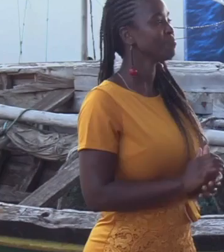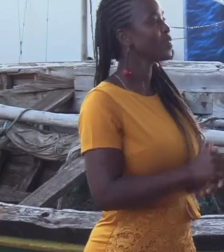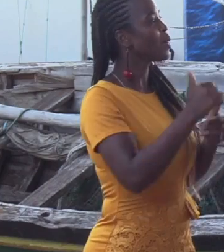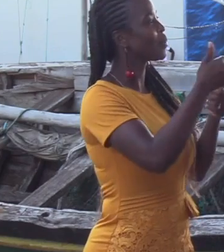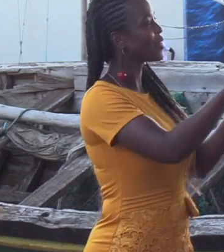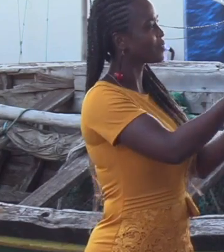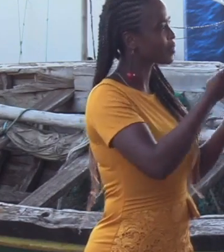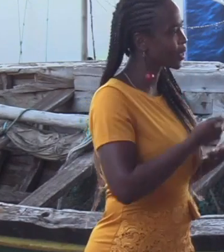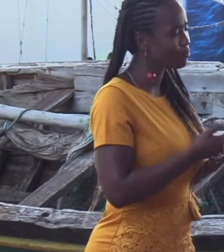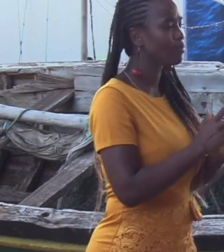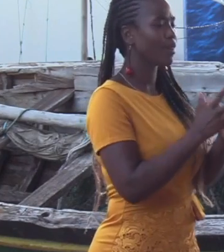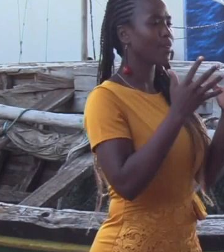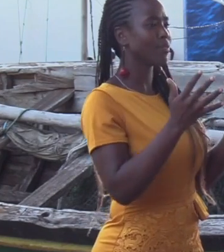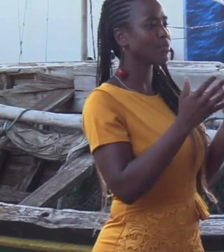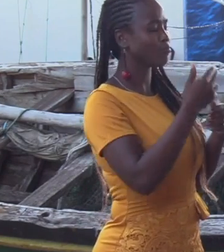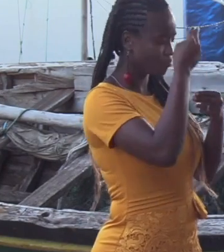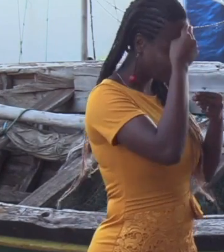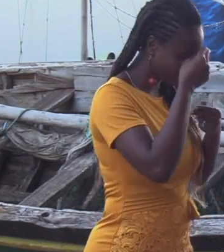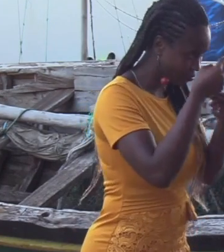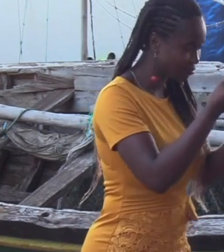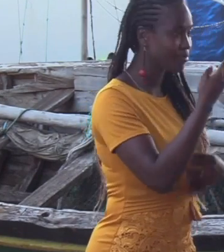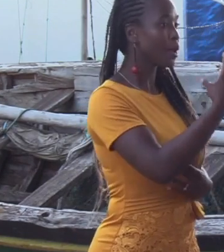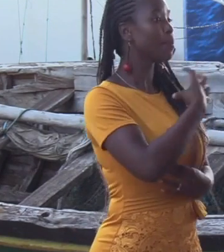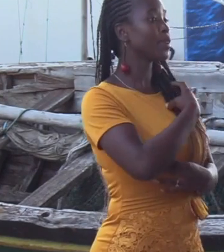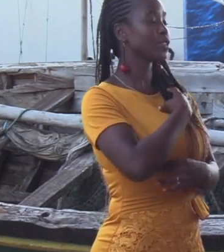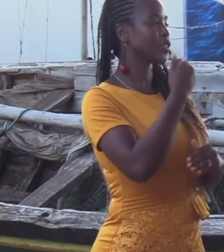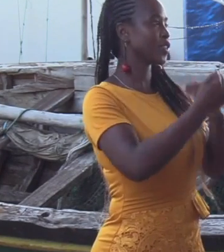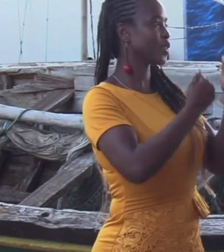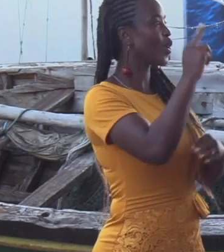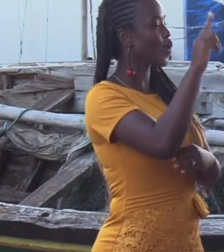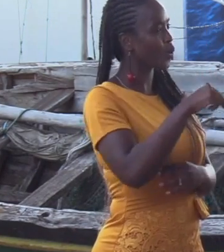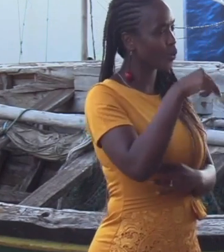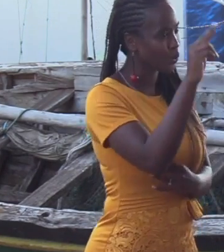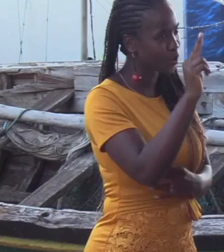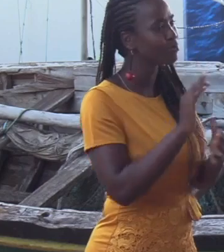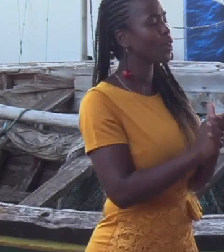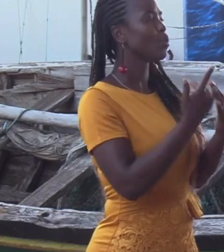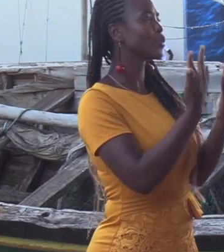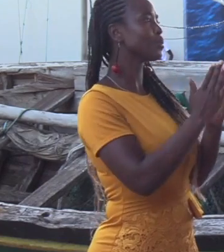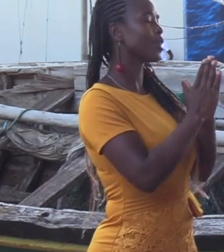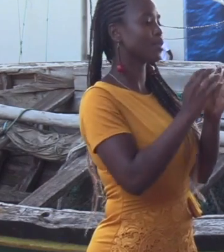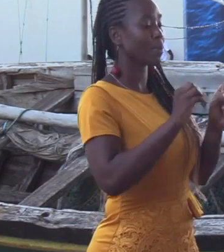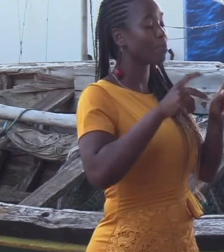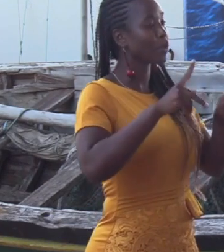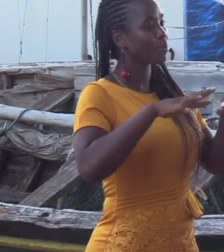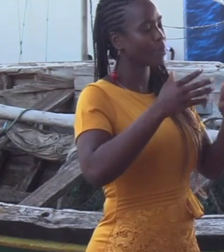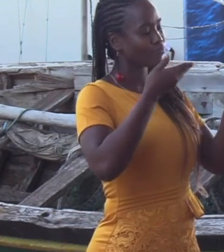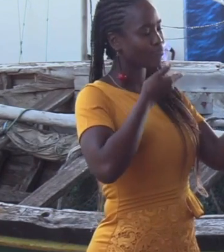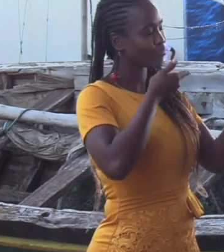Bem-vindo a Moçambique. É um prazer e uma grande honra recebê-lo aqui no nosso acolhedor país.